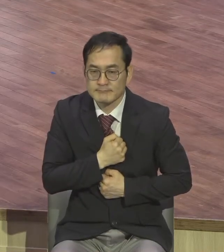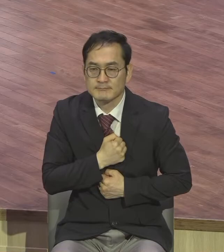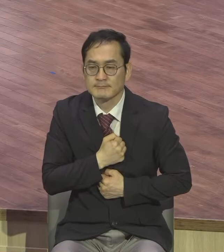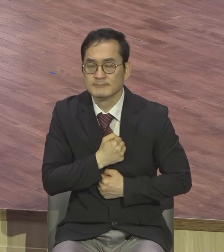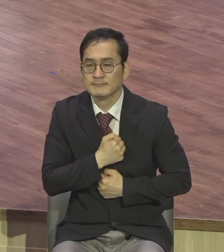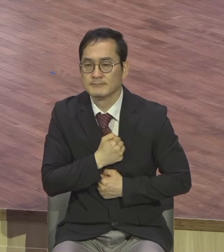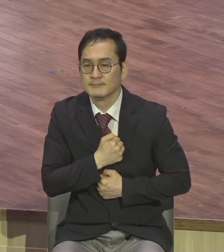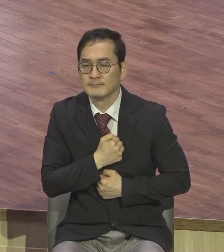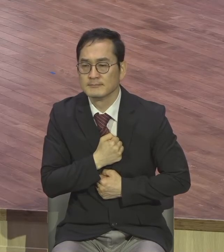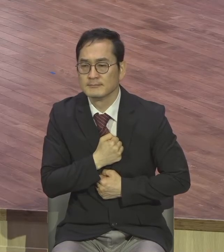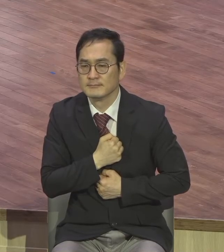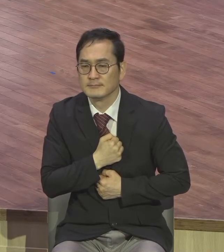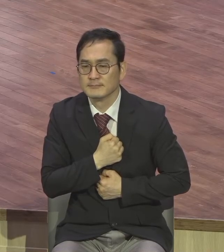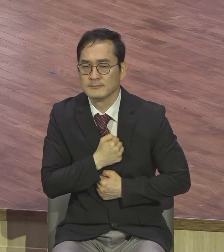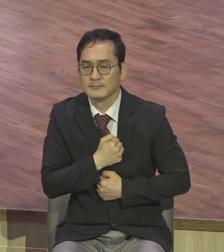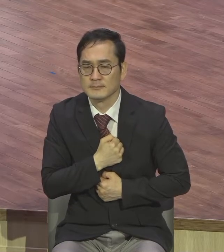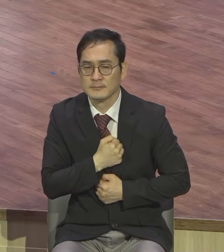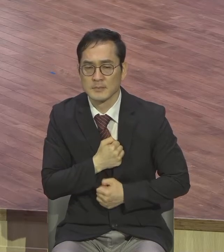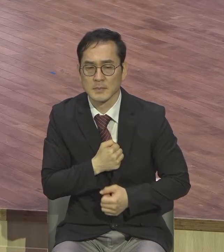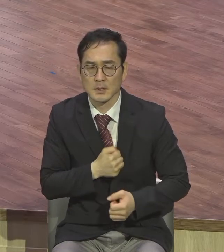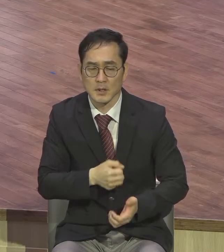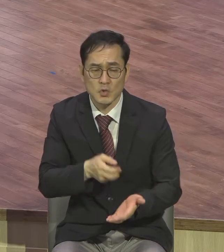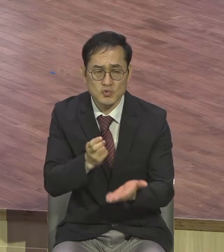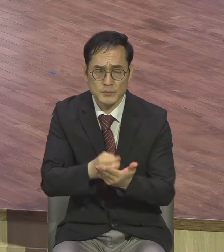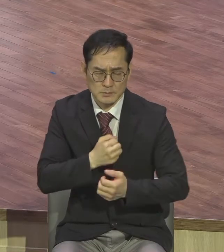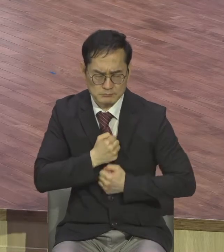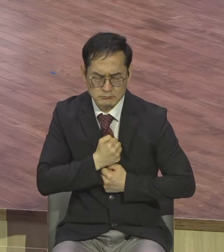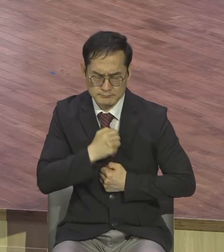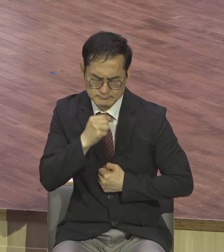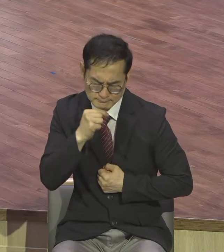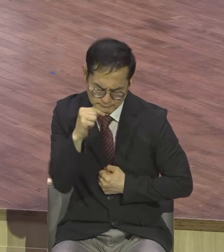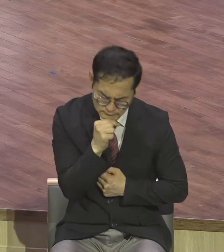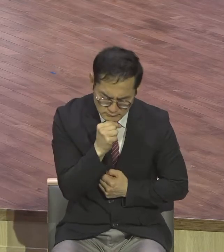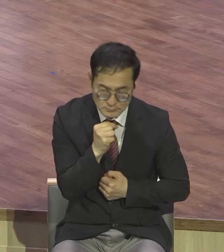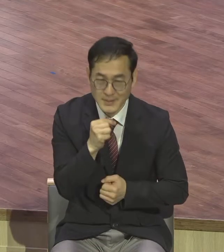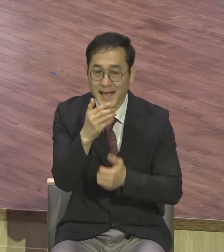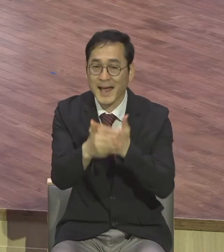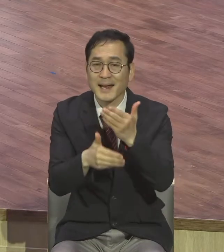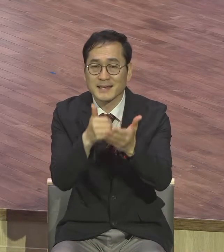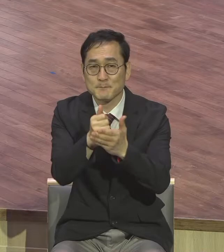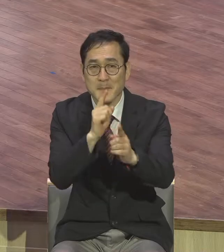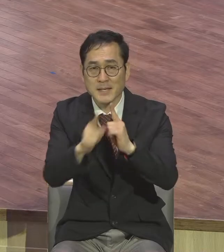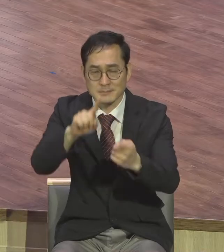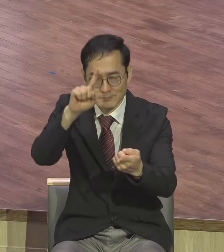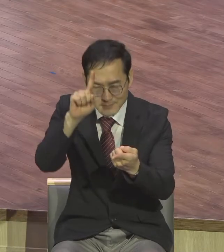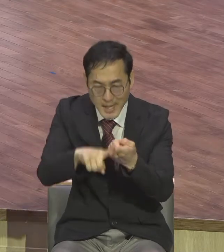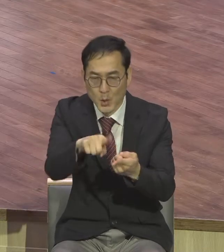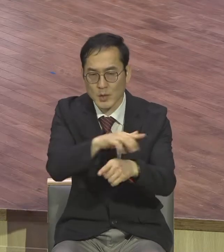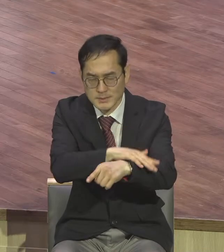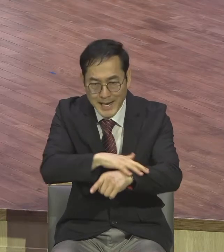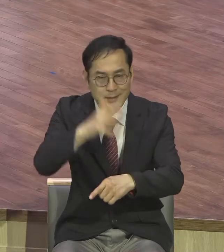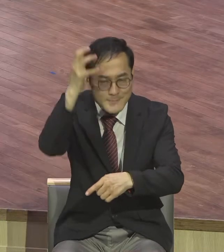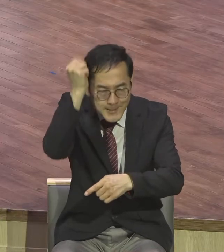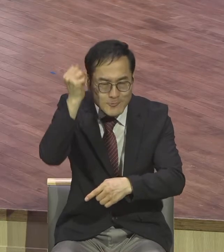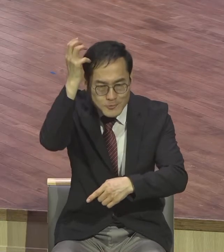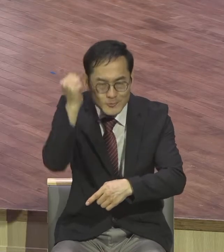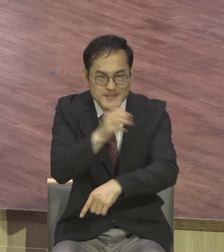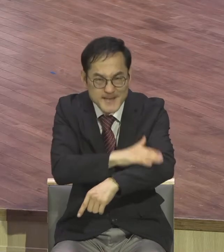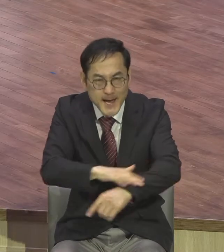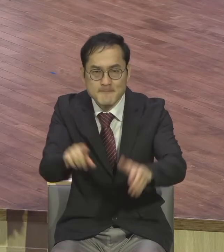당당하게 외칠 정도로 그렇게 하나님을 잘 믿는다라고 생각했어요. 그런데